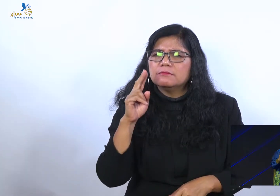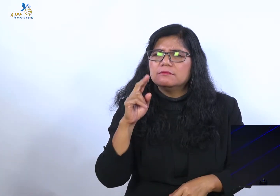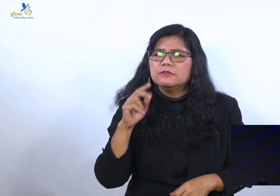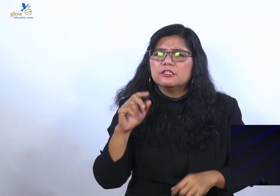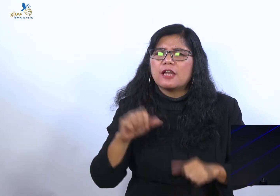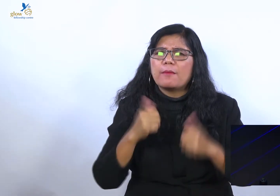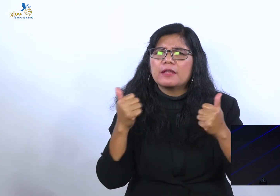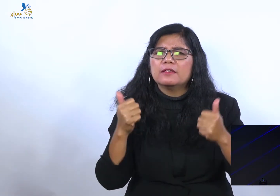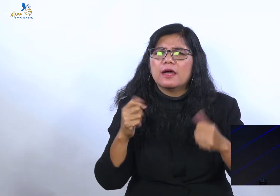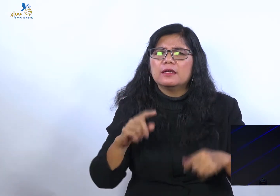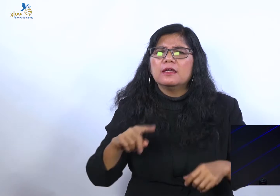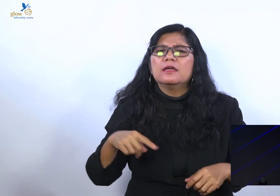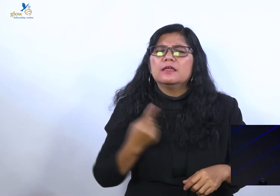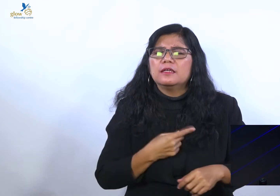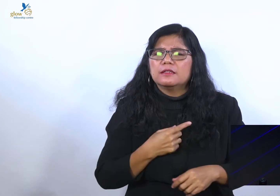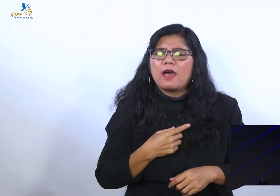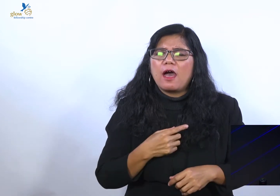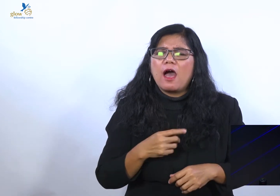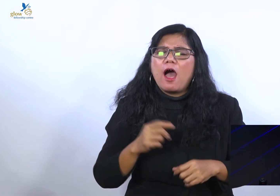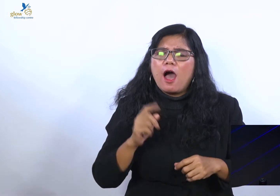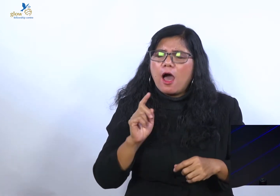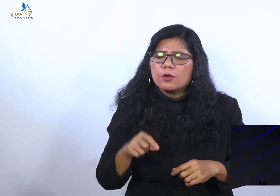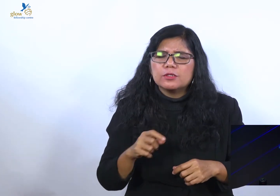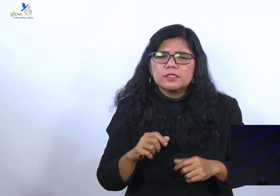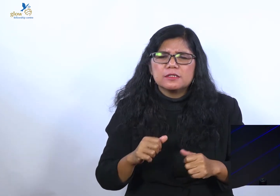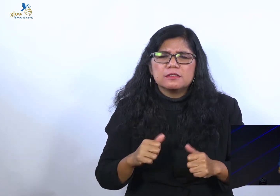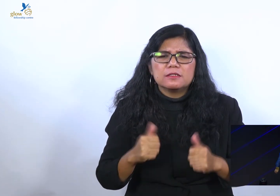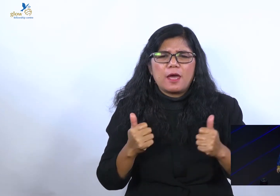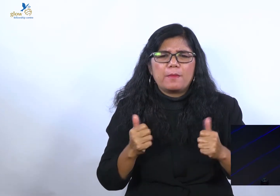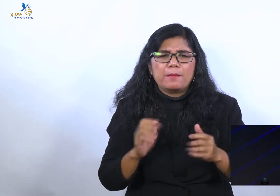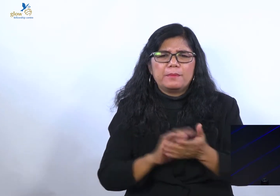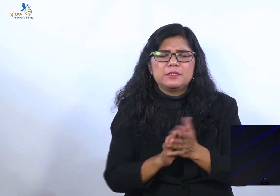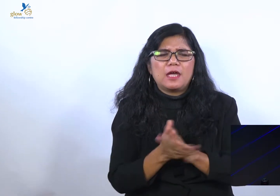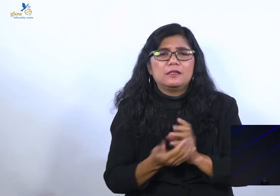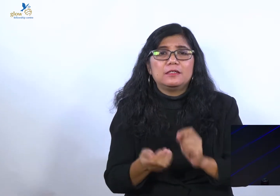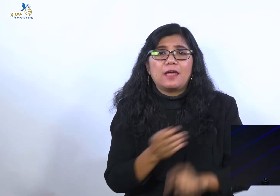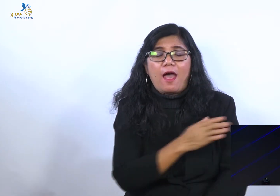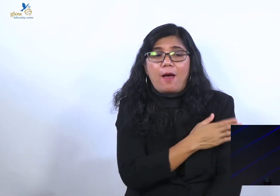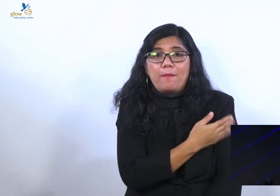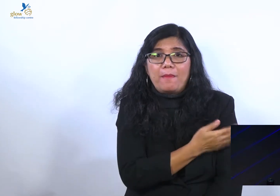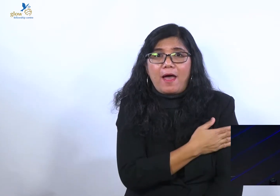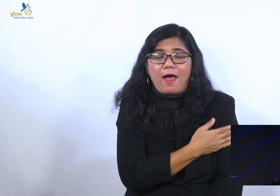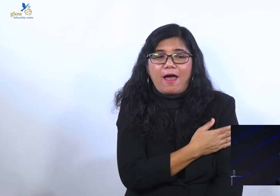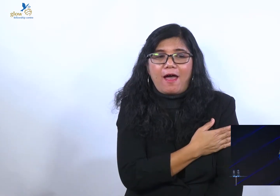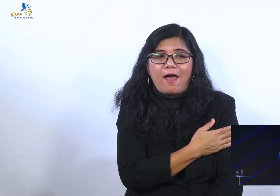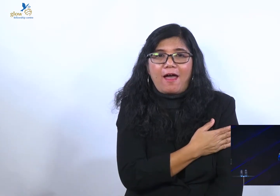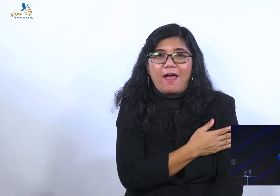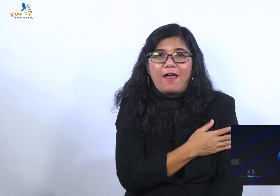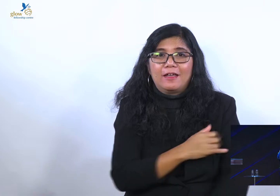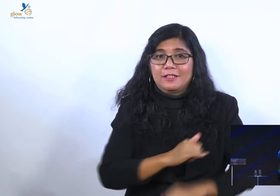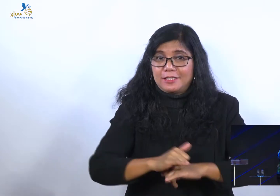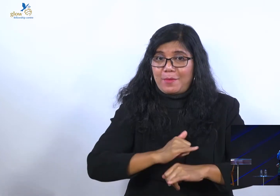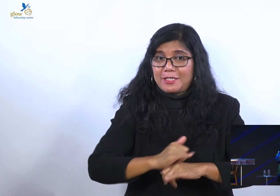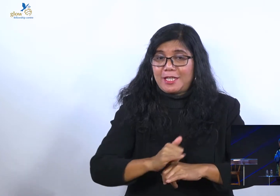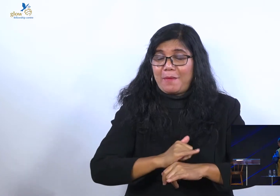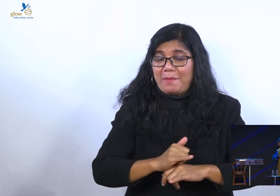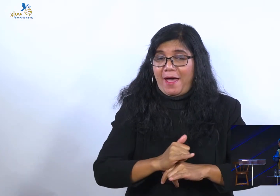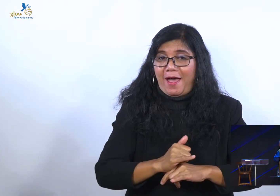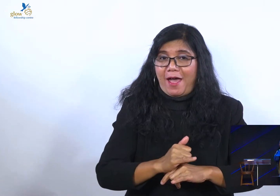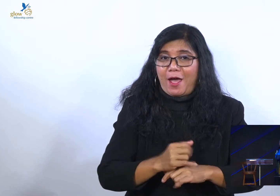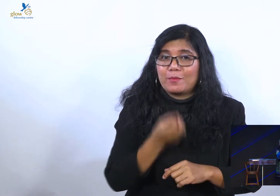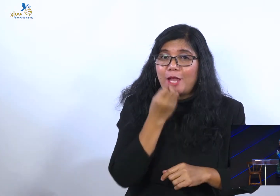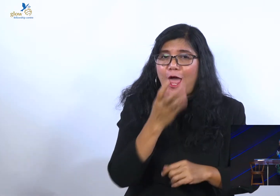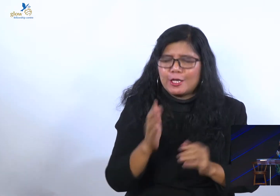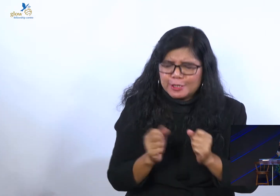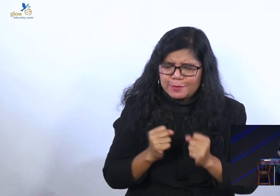yes, amin, sama-sama bilang saya siap menjadi hamba, ya kan perjanjian kita kan ibadah kita